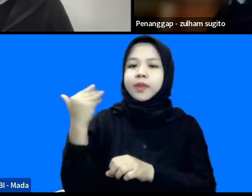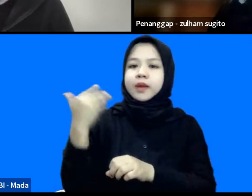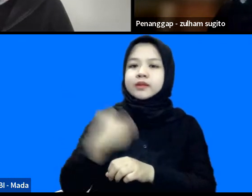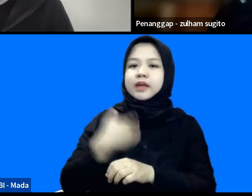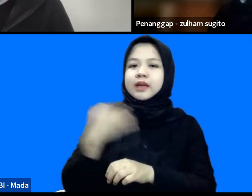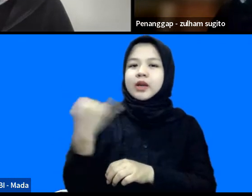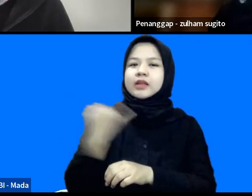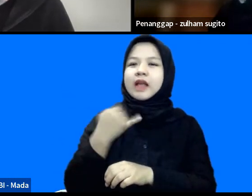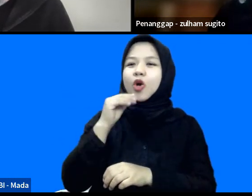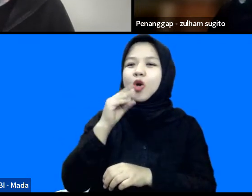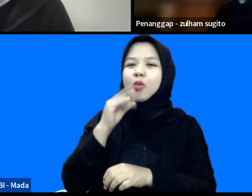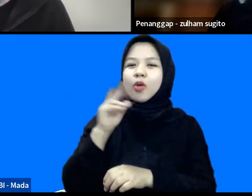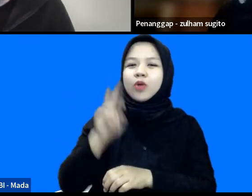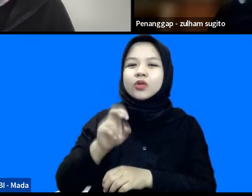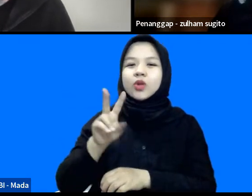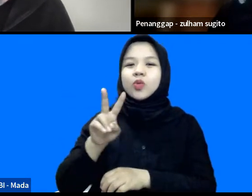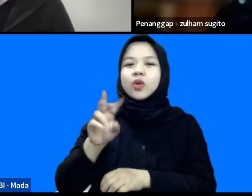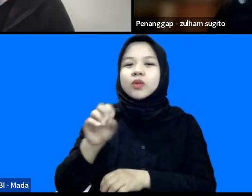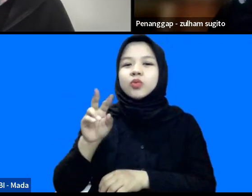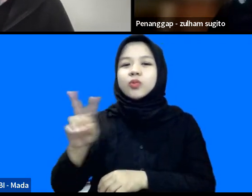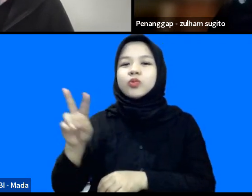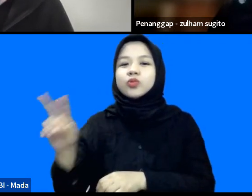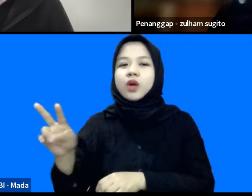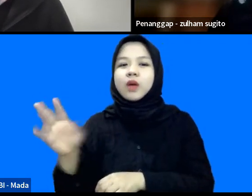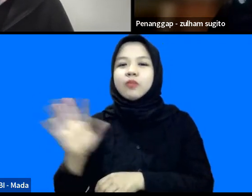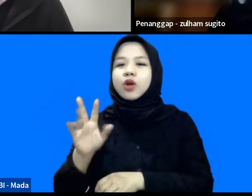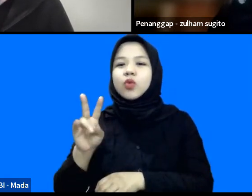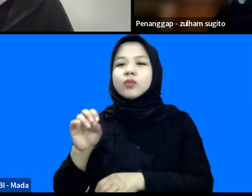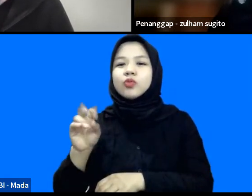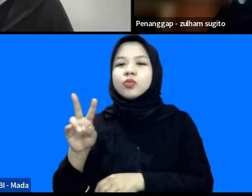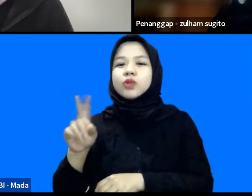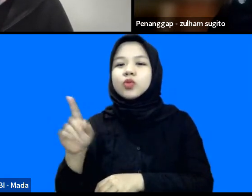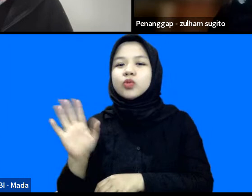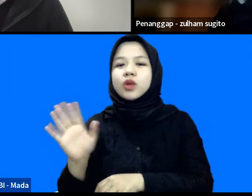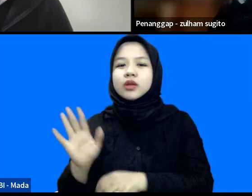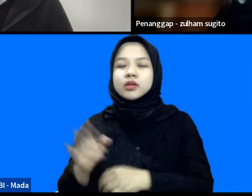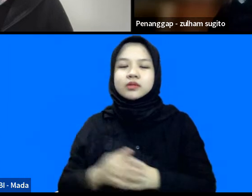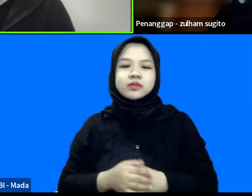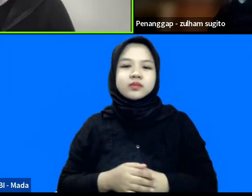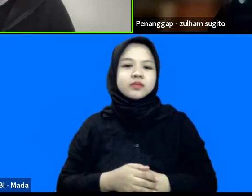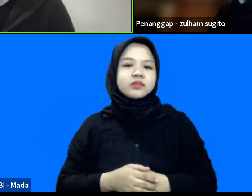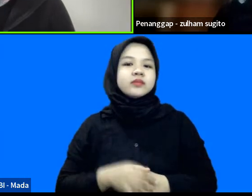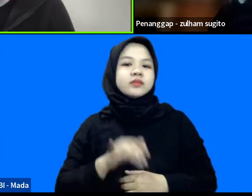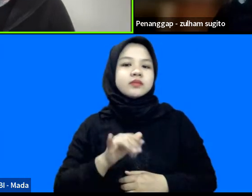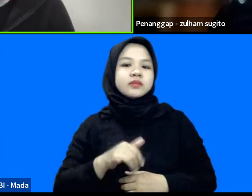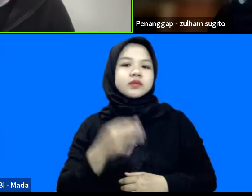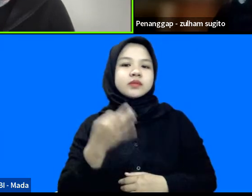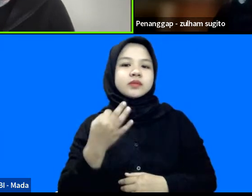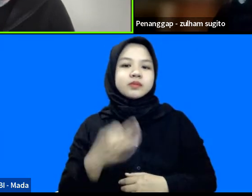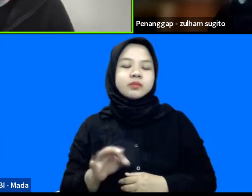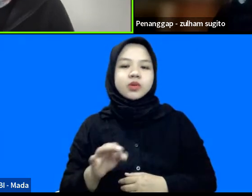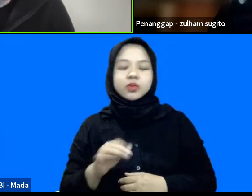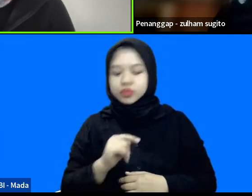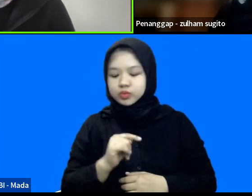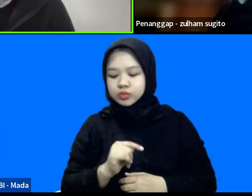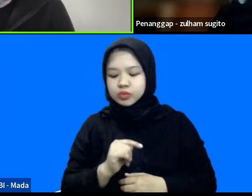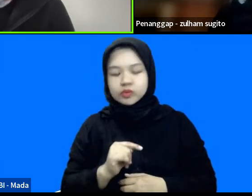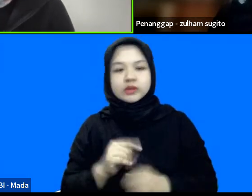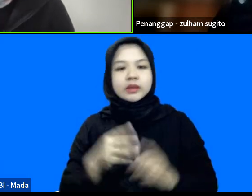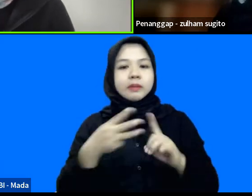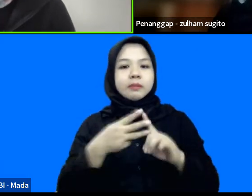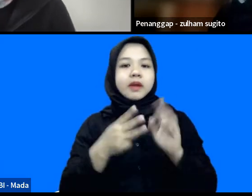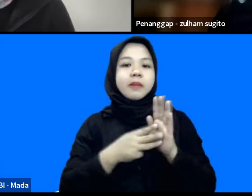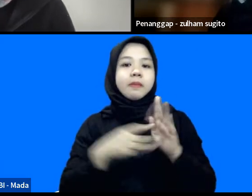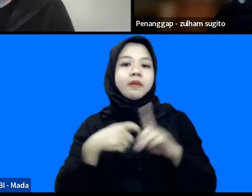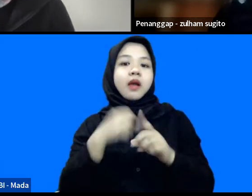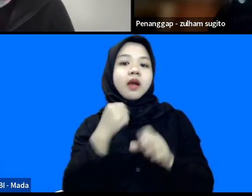salah ngomong ya harusnya 2022 Mbak kayaknya Mbak bukan 2001 baru baru terintegrasi di BMKG ya ada